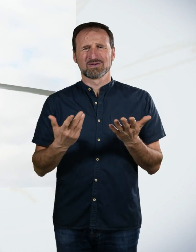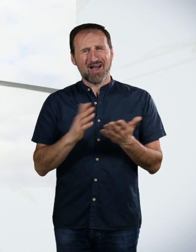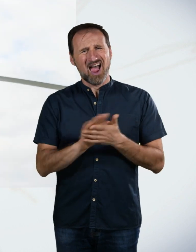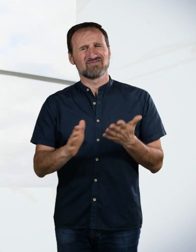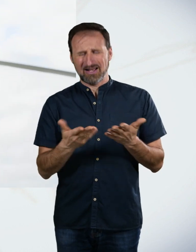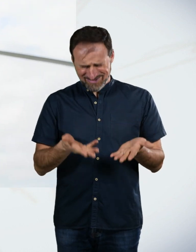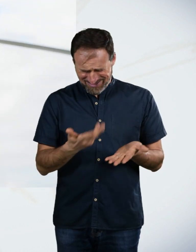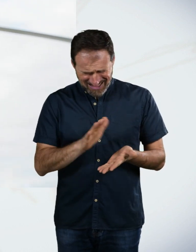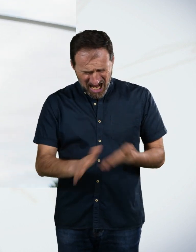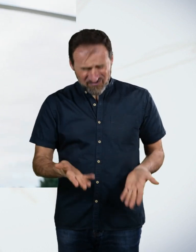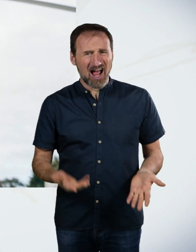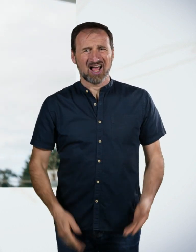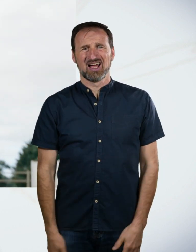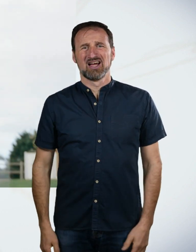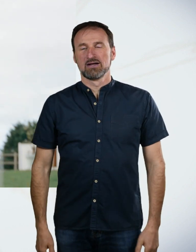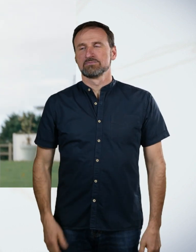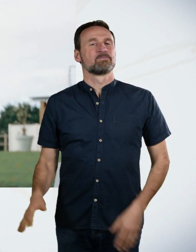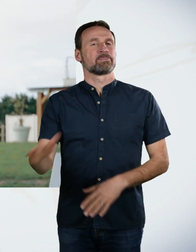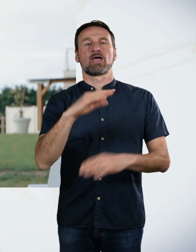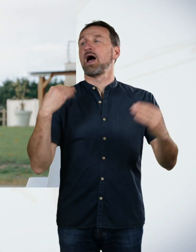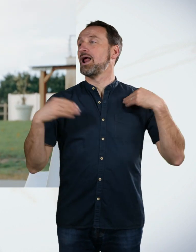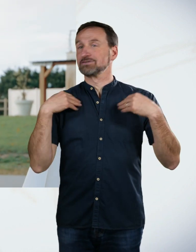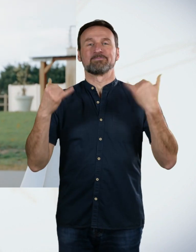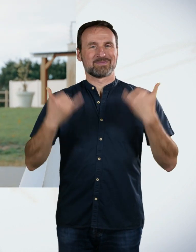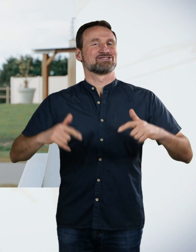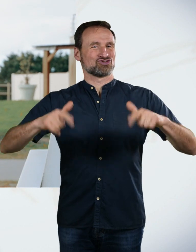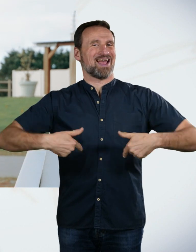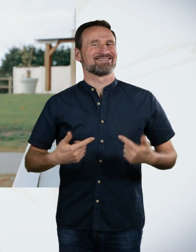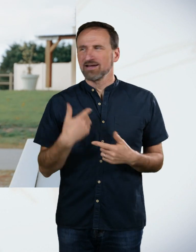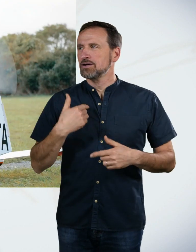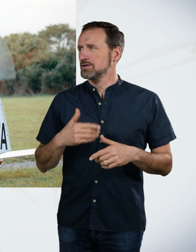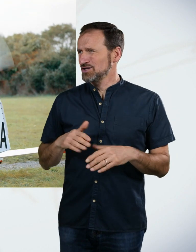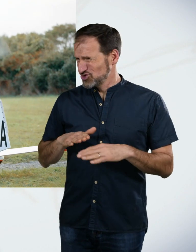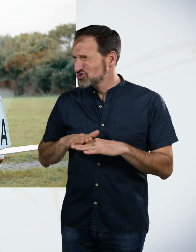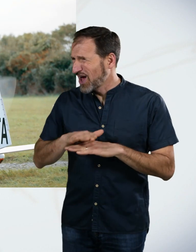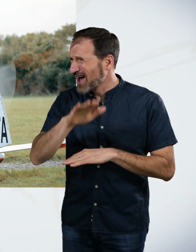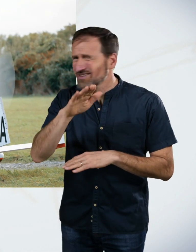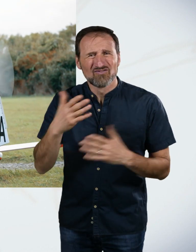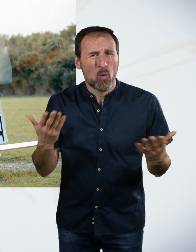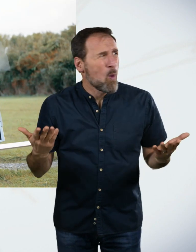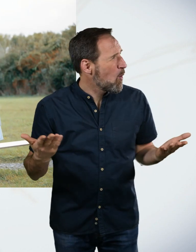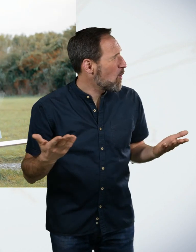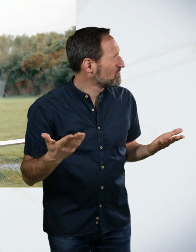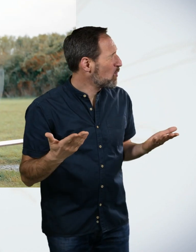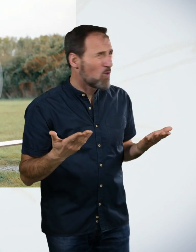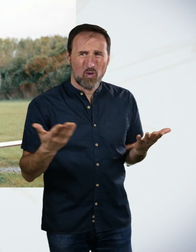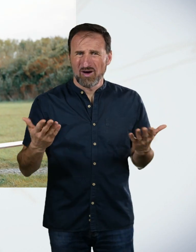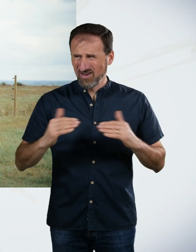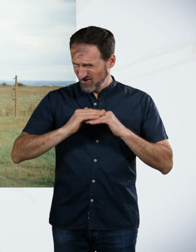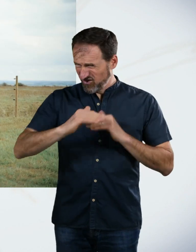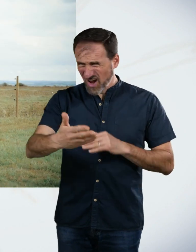Also alle sagen um mich herum, okay, wir starten jetzt. Ich dachte so, okay, wo starten wir denn jetzt hier? Das ist einfach nur ein Feld. Und wir